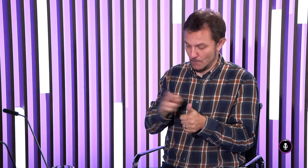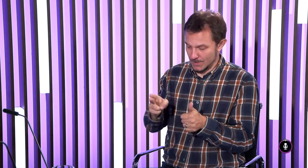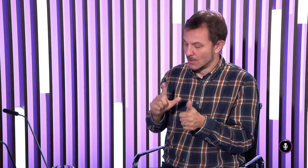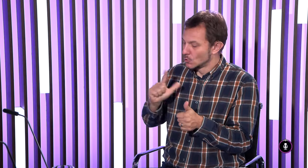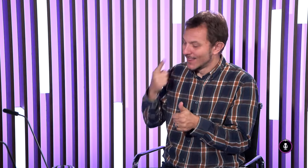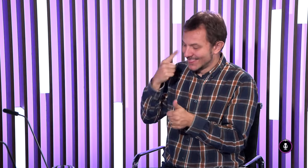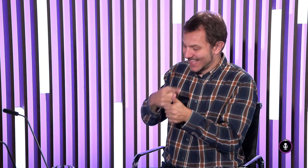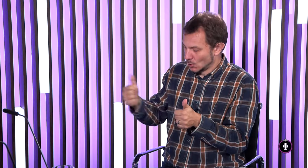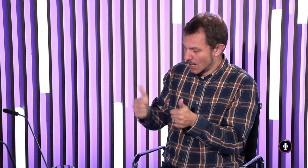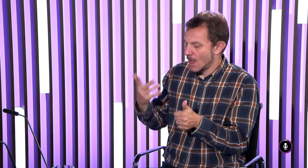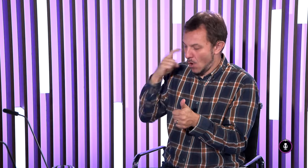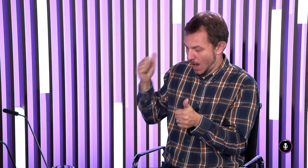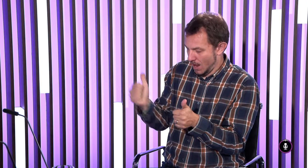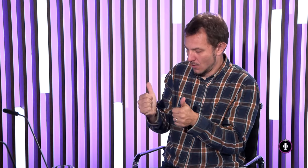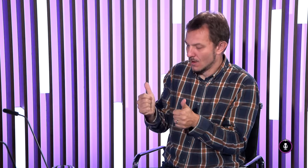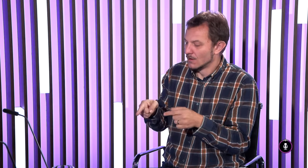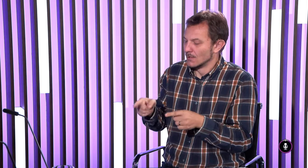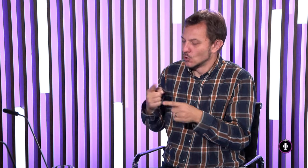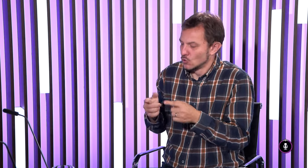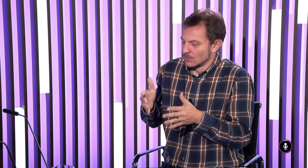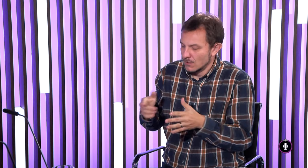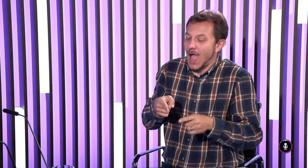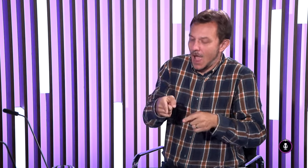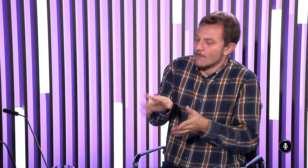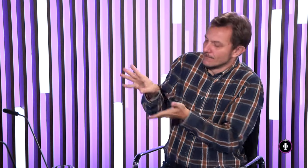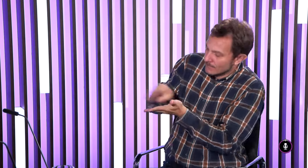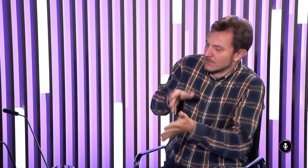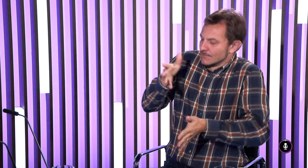nejaké iné pomocky ktoré je úplne nepočujúci alebo a nedoslýchaví